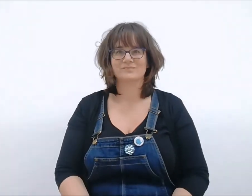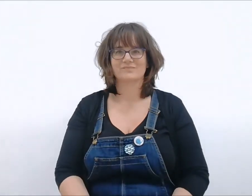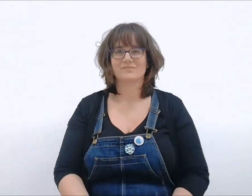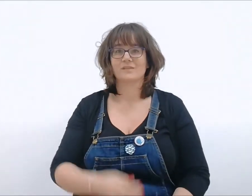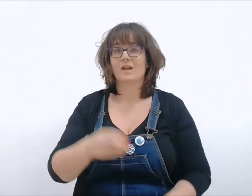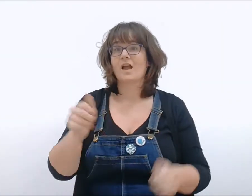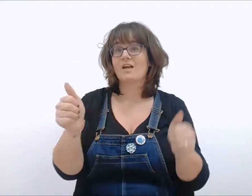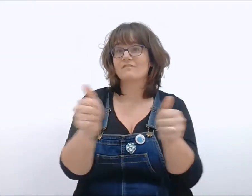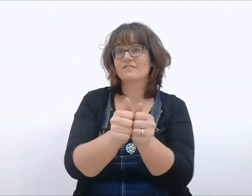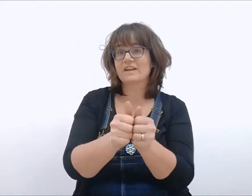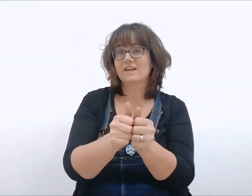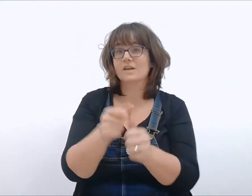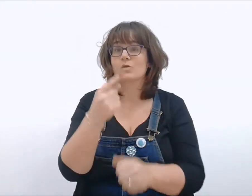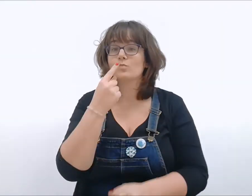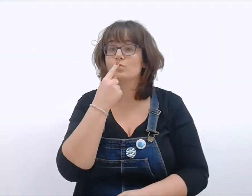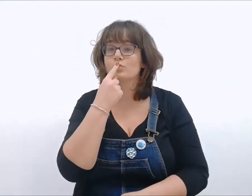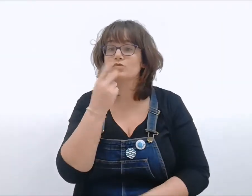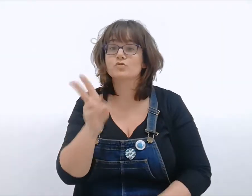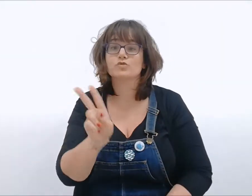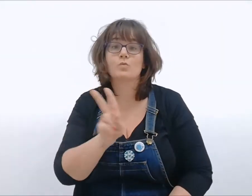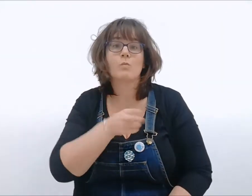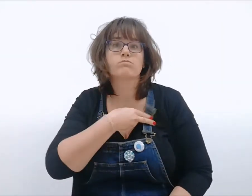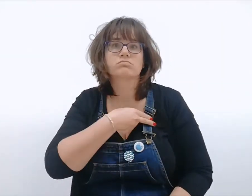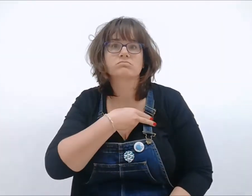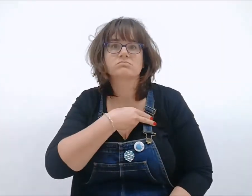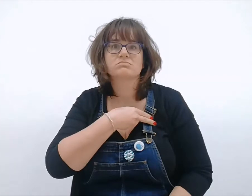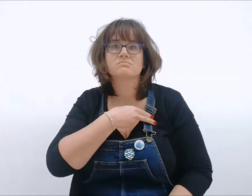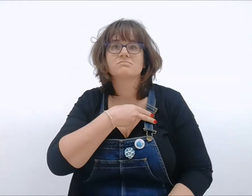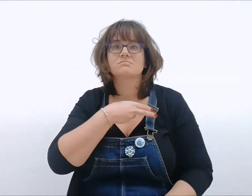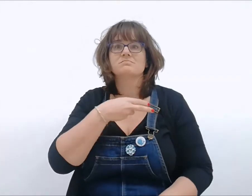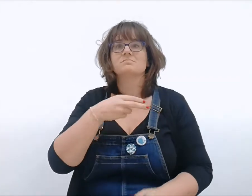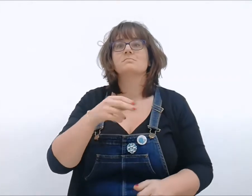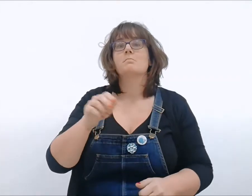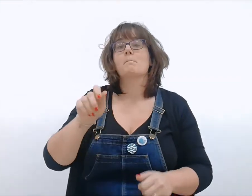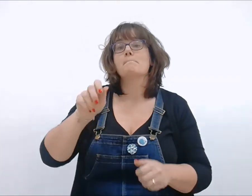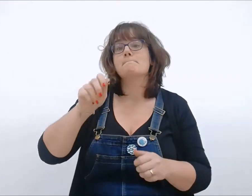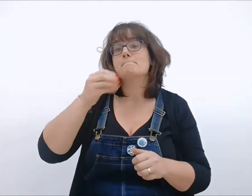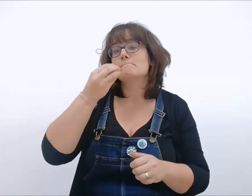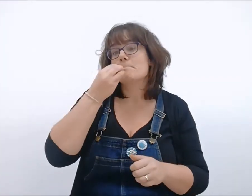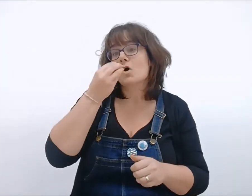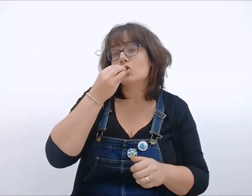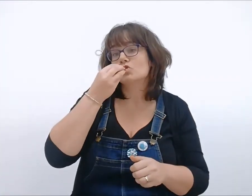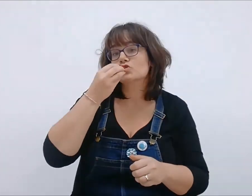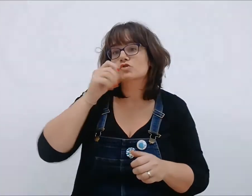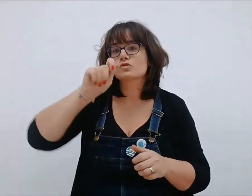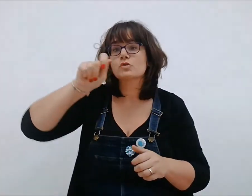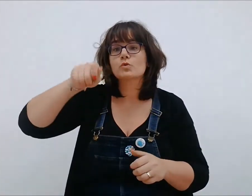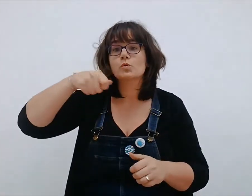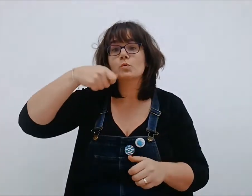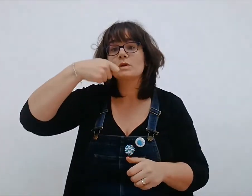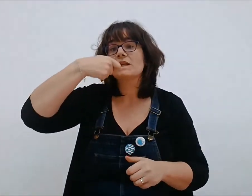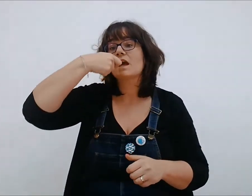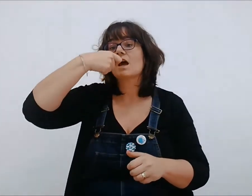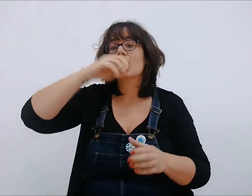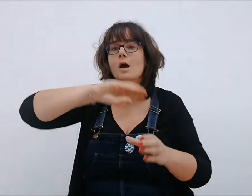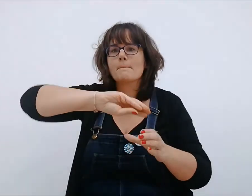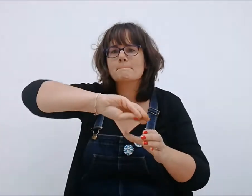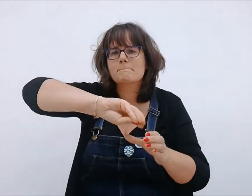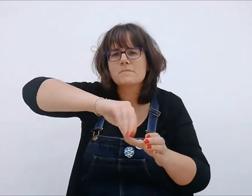Avec ma bouche, je goûte une petite cuillère de